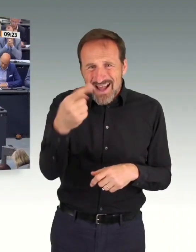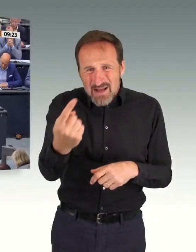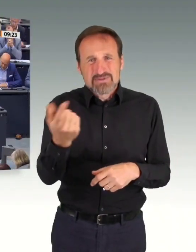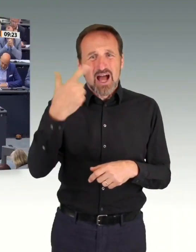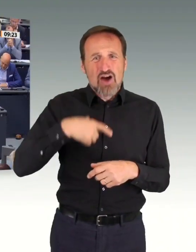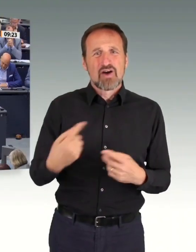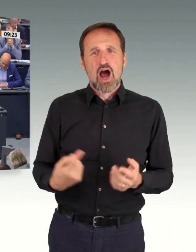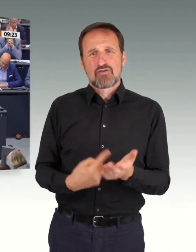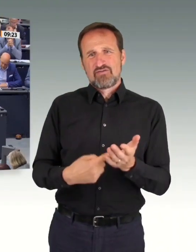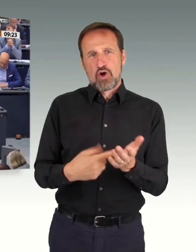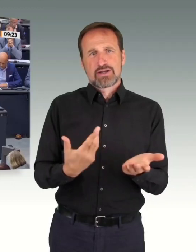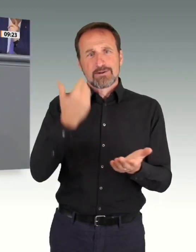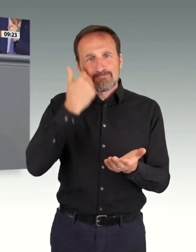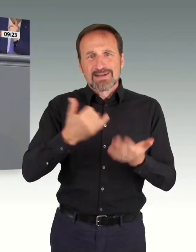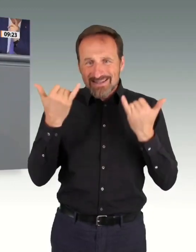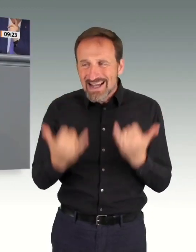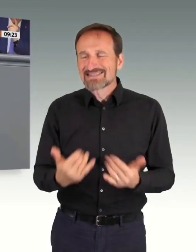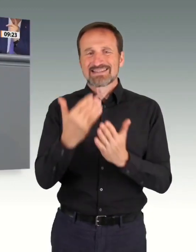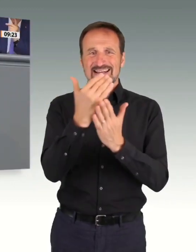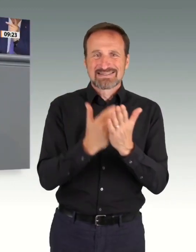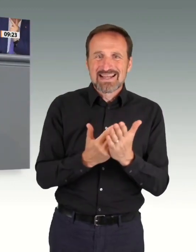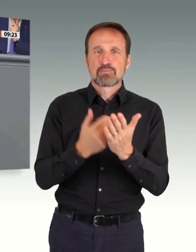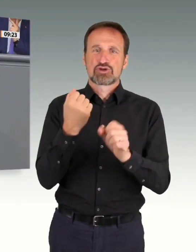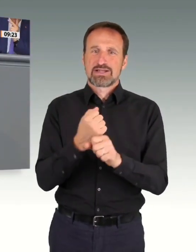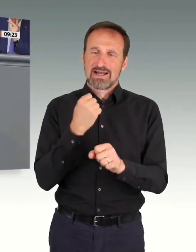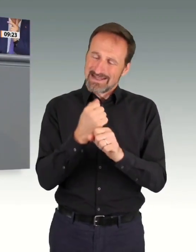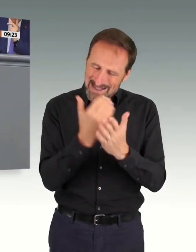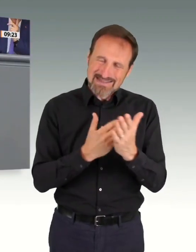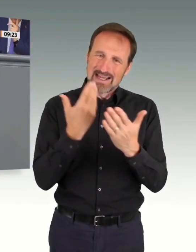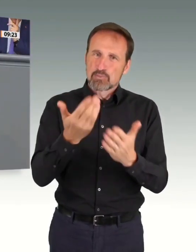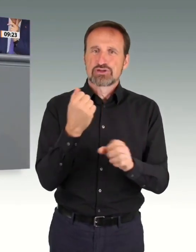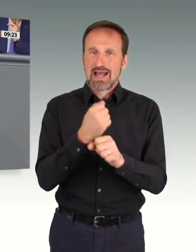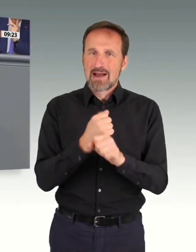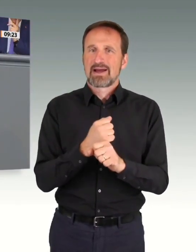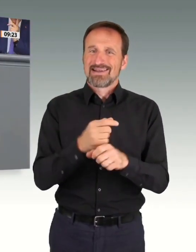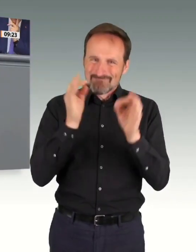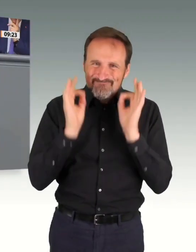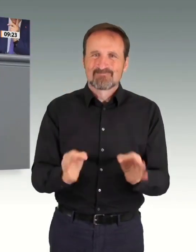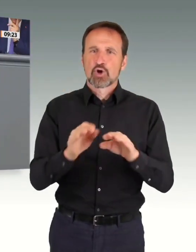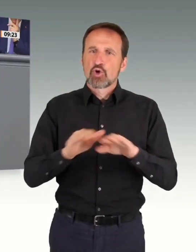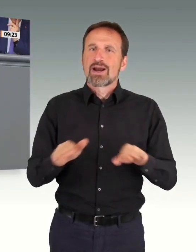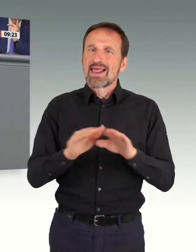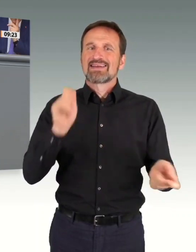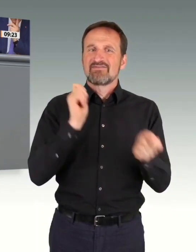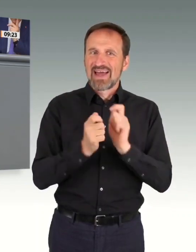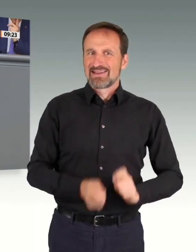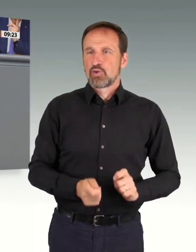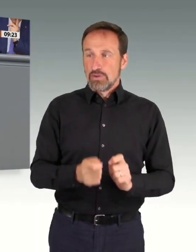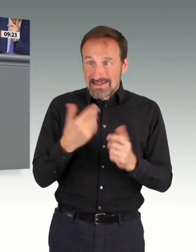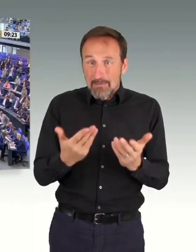lasst uns doch gemeinsam Vertrauen im Land schaffen durch ein dann jetzt gutes Gesetz. Vielen Dank für die Aufmerksamkeit.